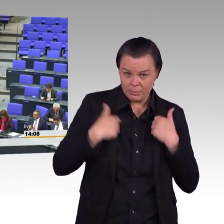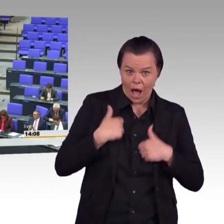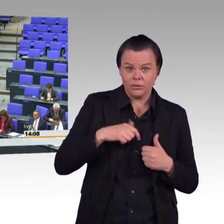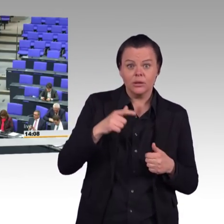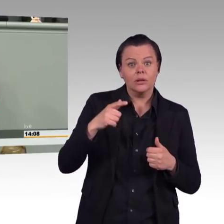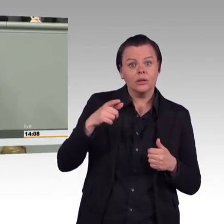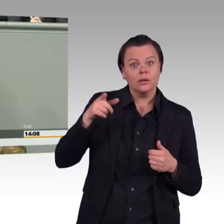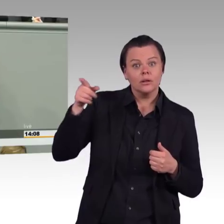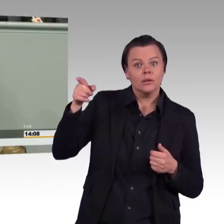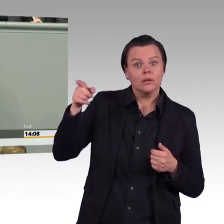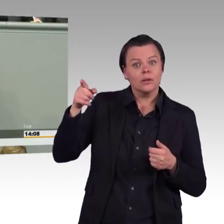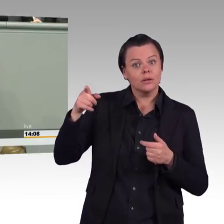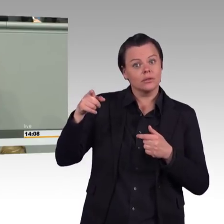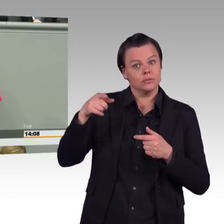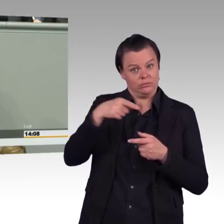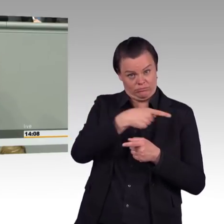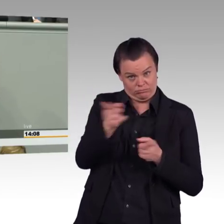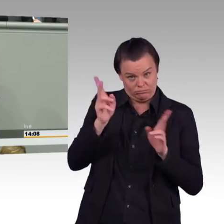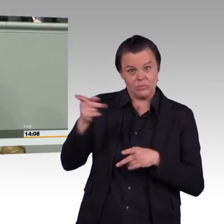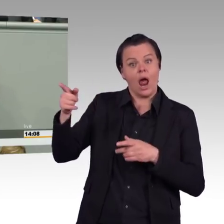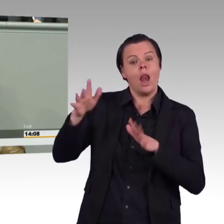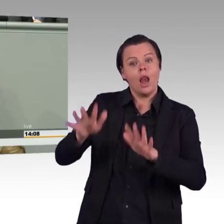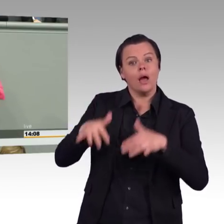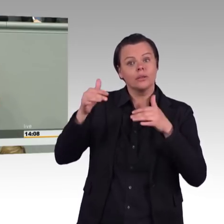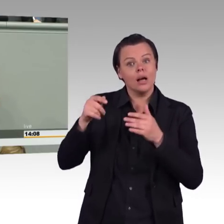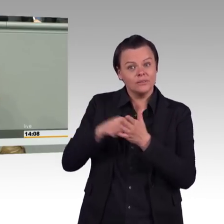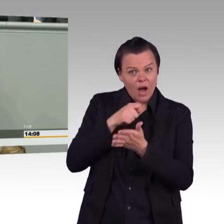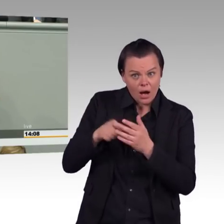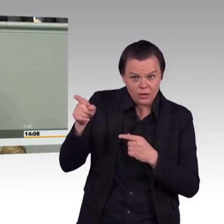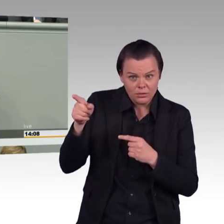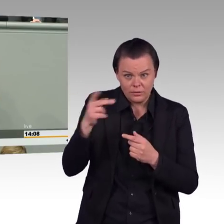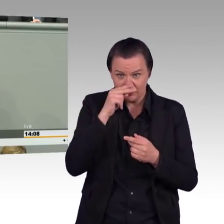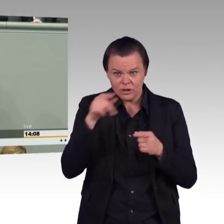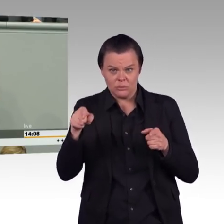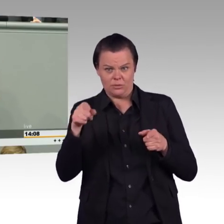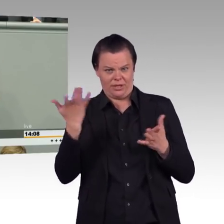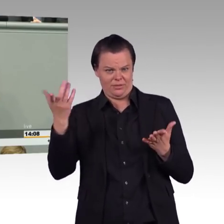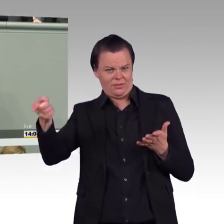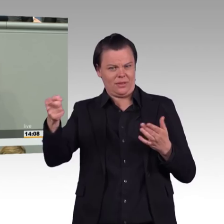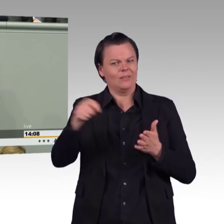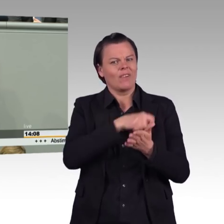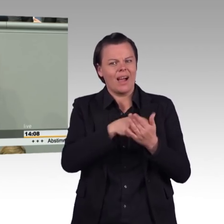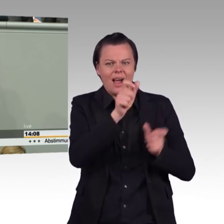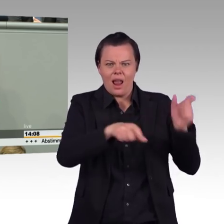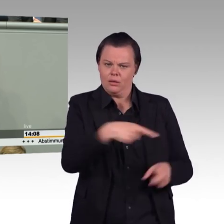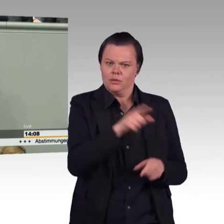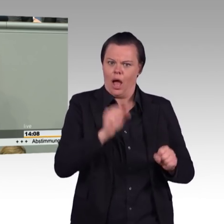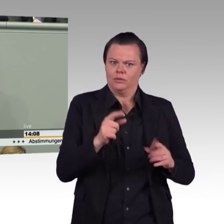wenn Angst Ideen und Entscheidungen blockiert, ja, dann führt das zu einem politischen Vakuum. Und das ist der beste Nährboden für Populismus.